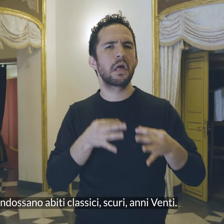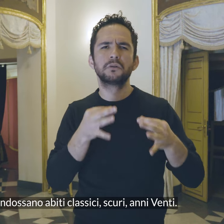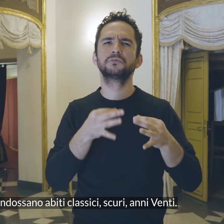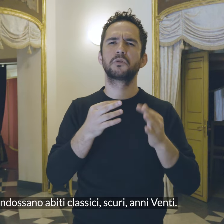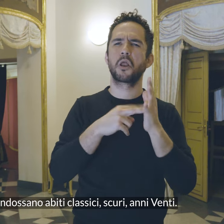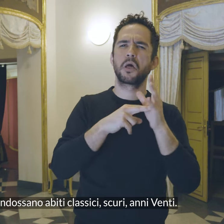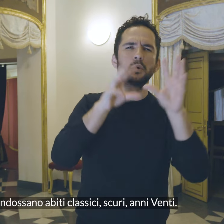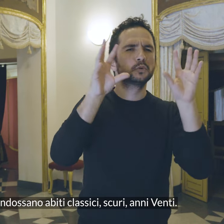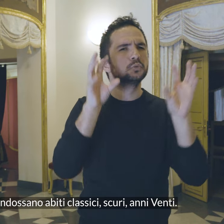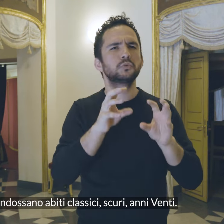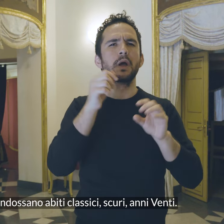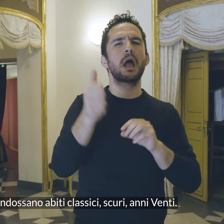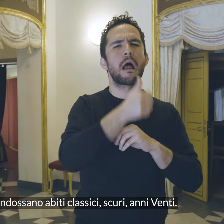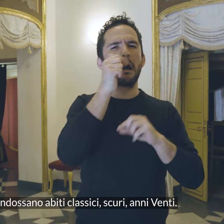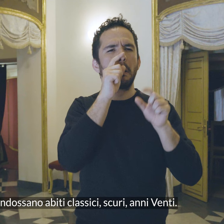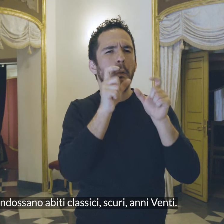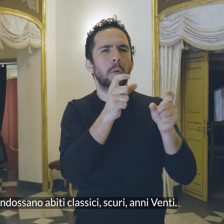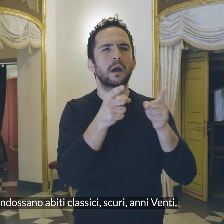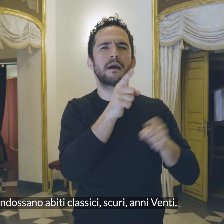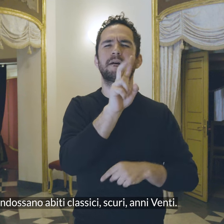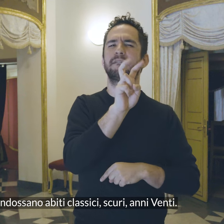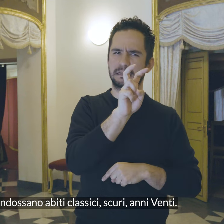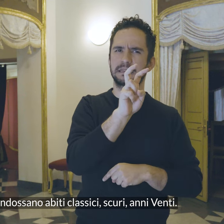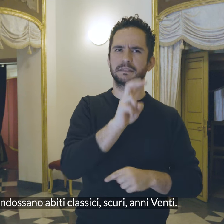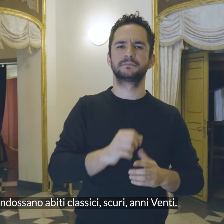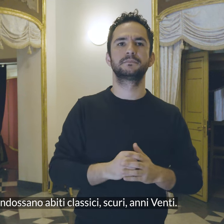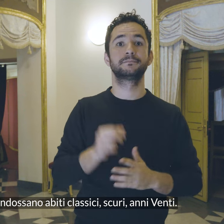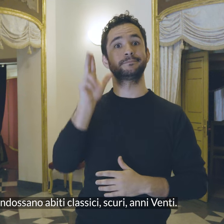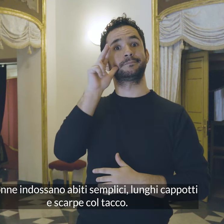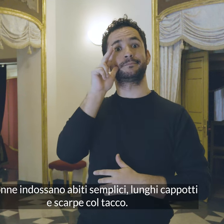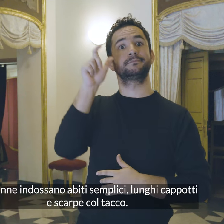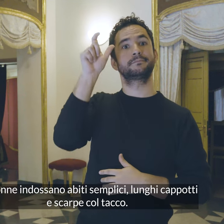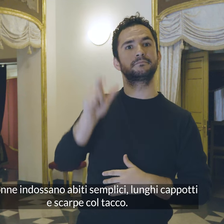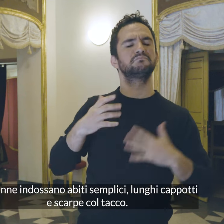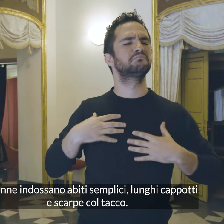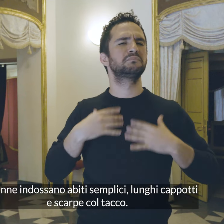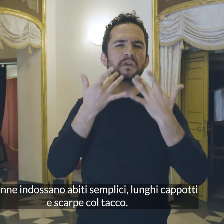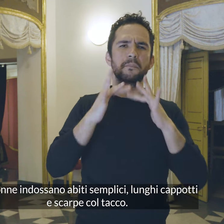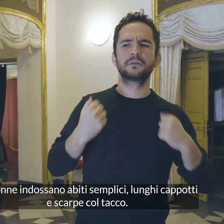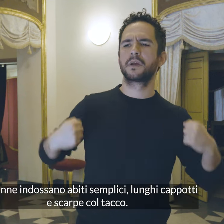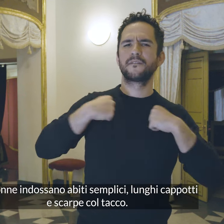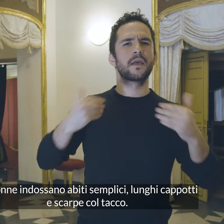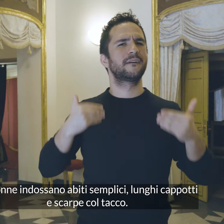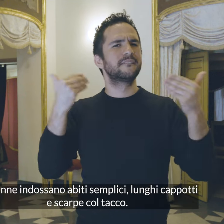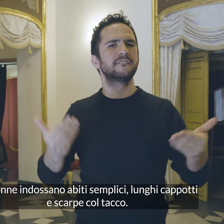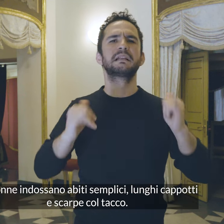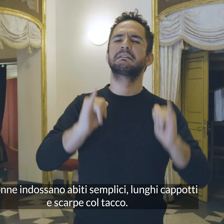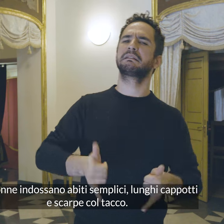indossano abiti classici, scuri, anniventi Le donne indossano abiti semplici, lunghi